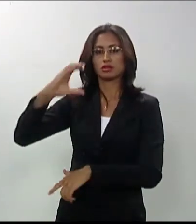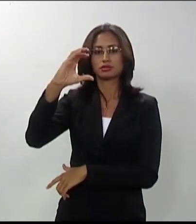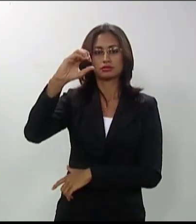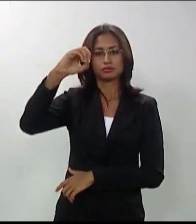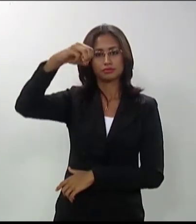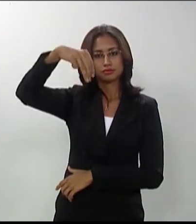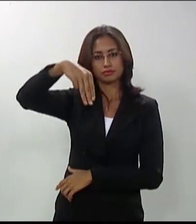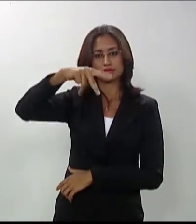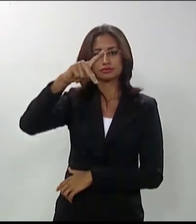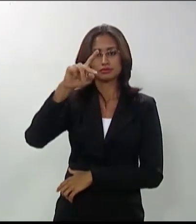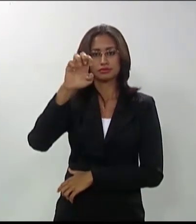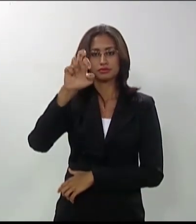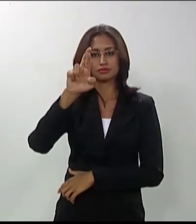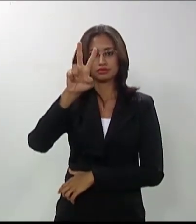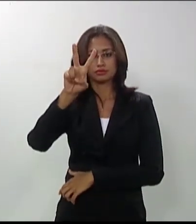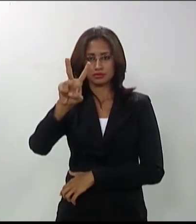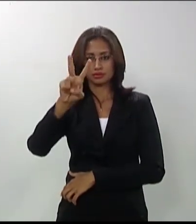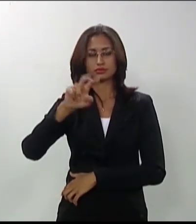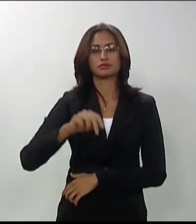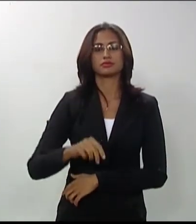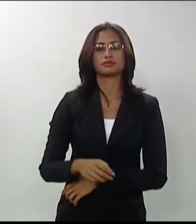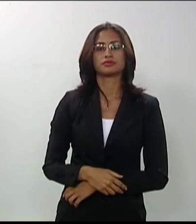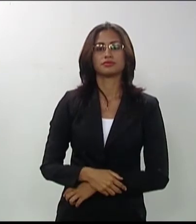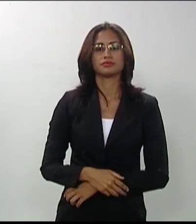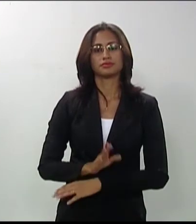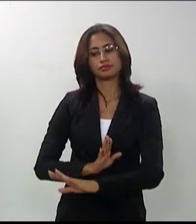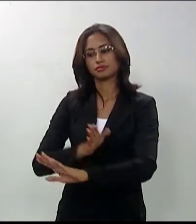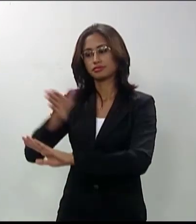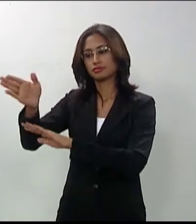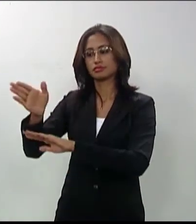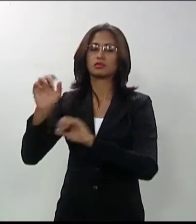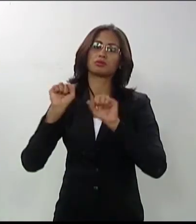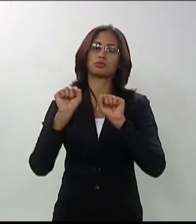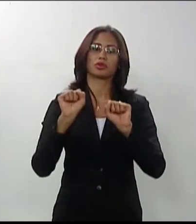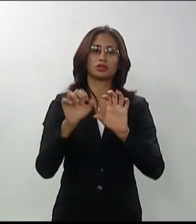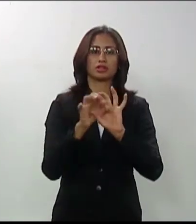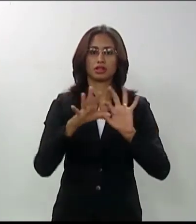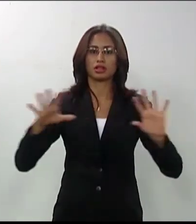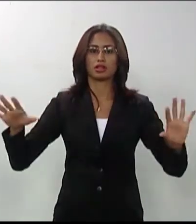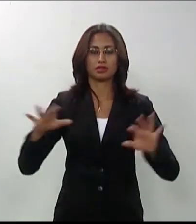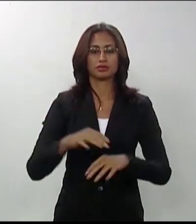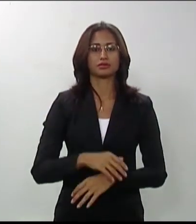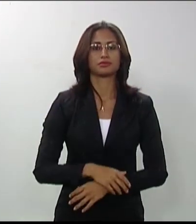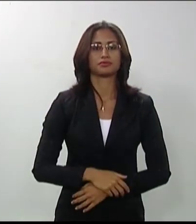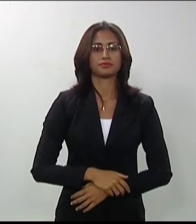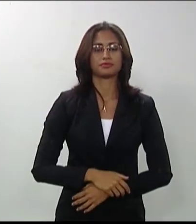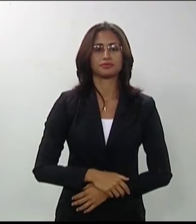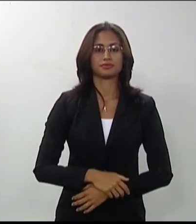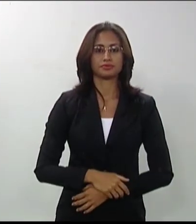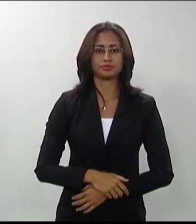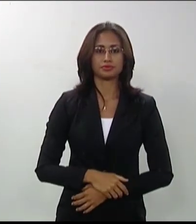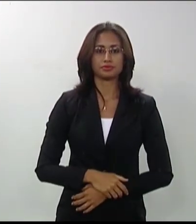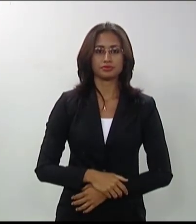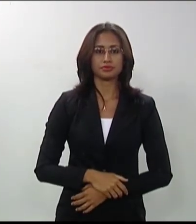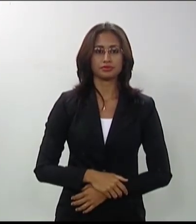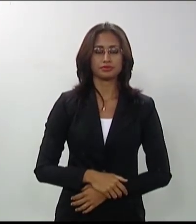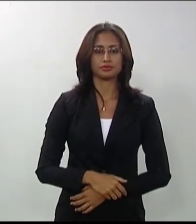a seguir. Dia 3 de fevereiro de 2013, horário das 8h30 meio-dia, local, Departamento de